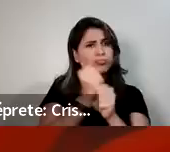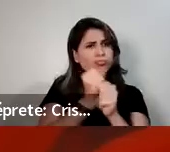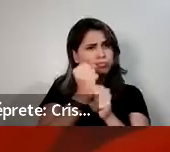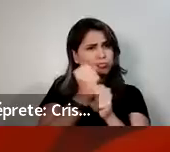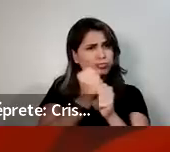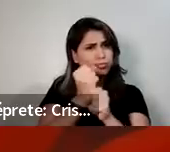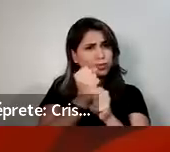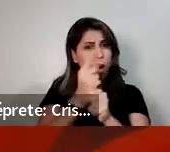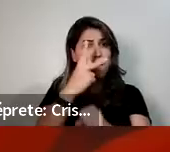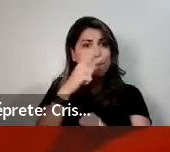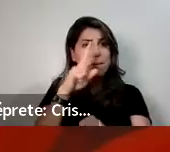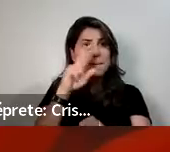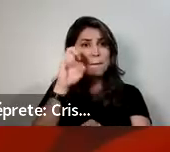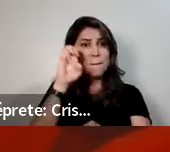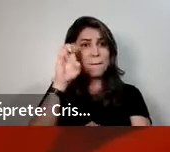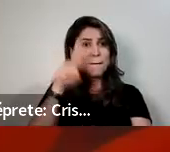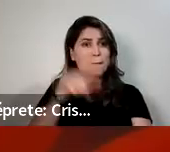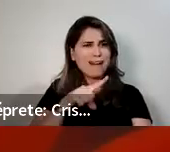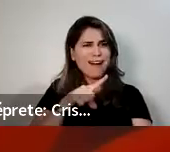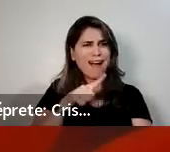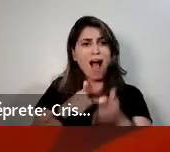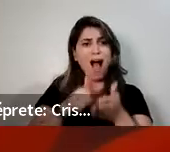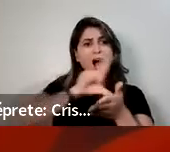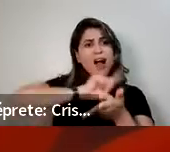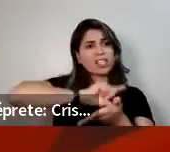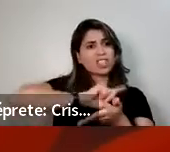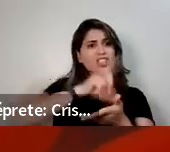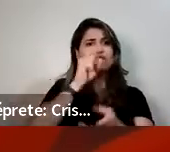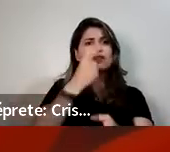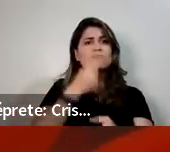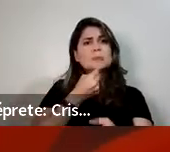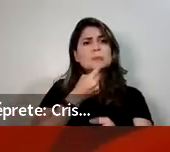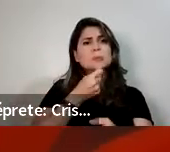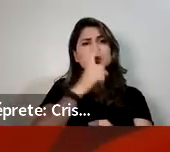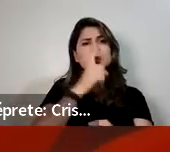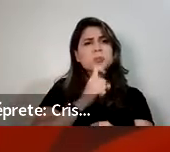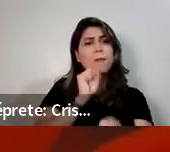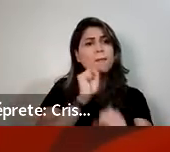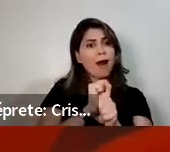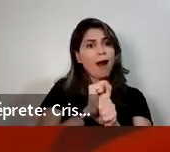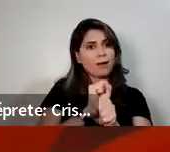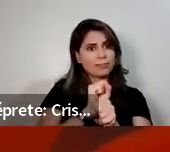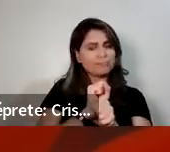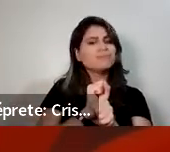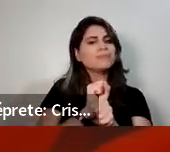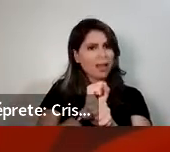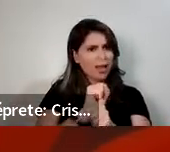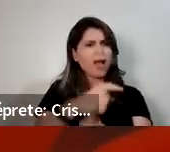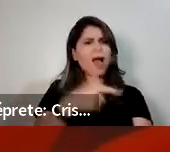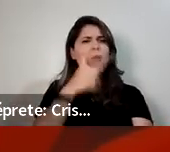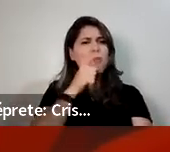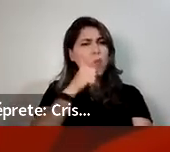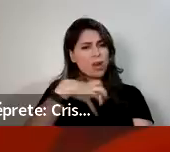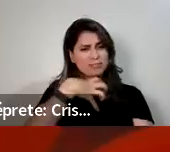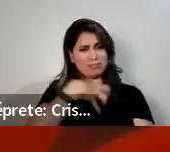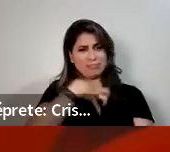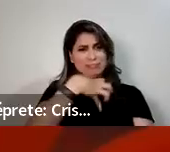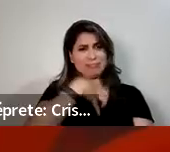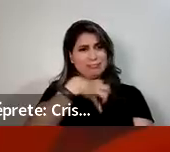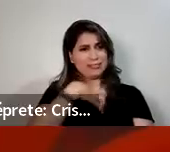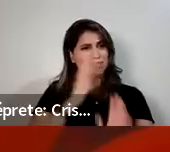anos? É. Tá? Então, essa, a pré-menopausa, ela é assintomática, e quando os sintomas